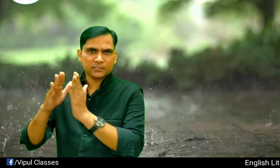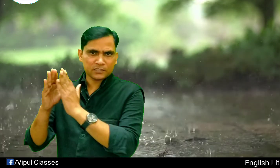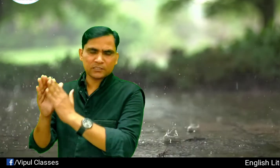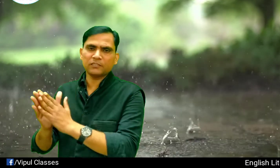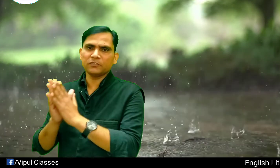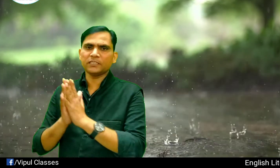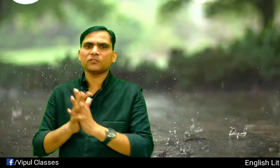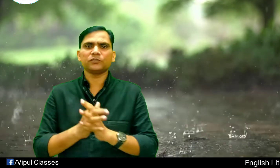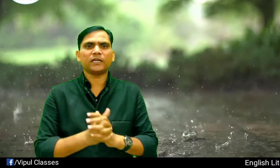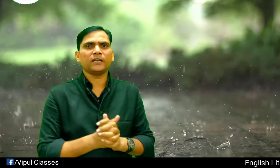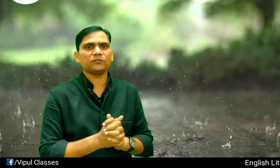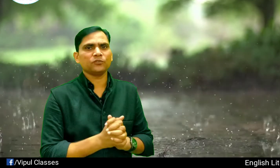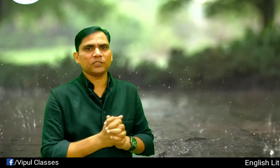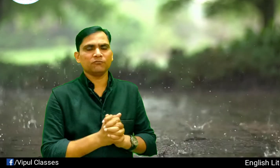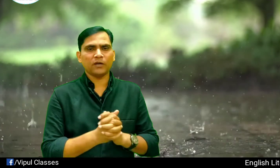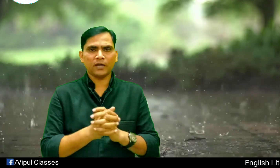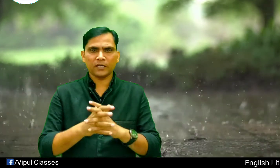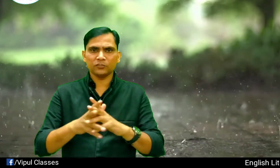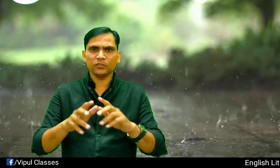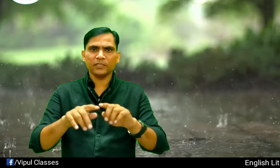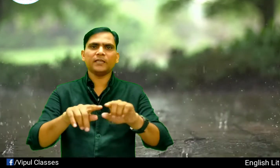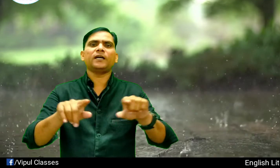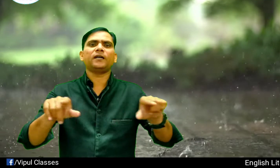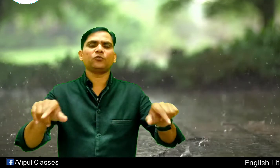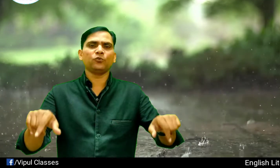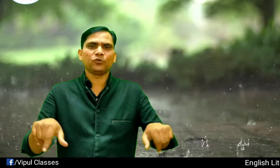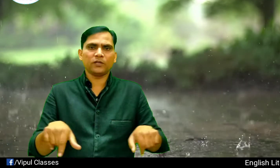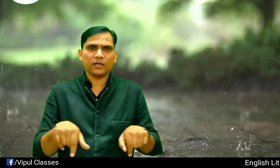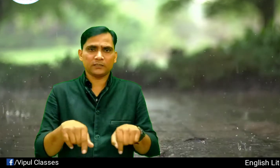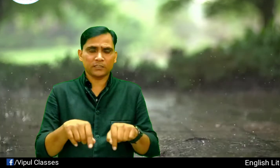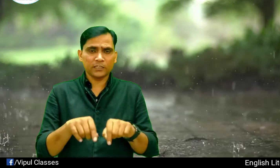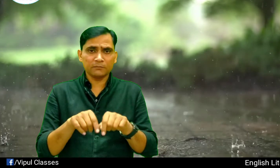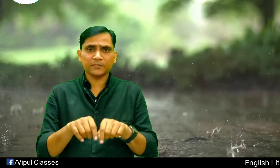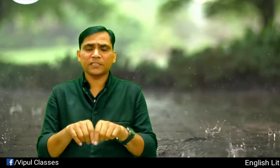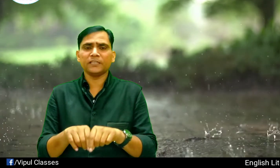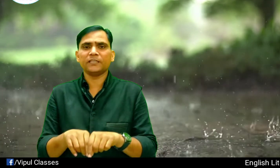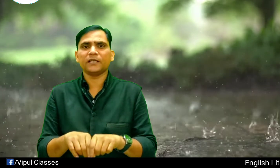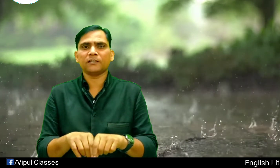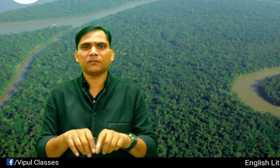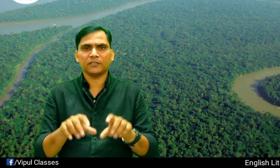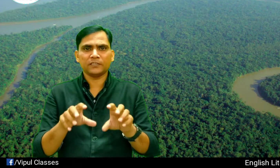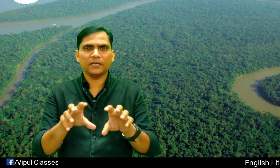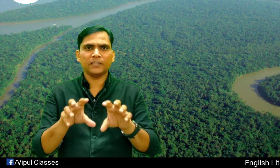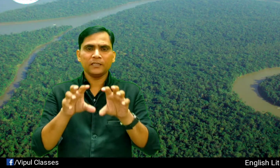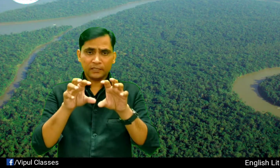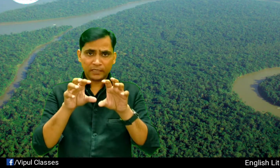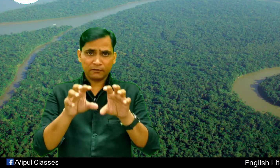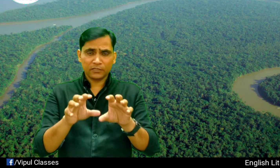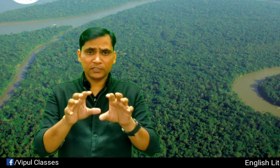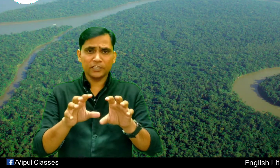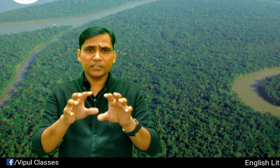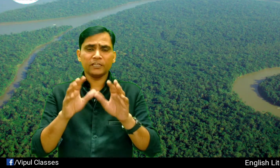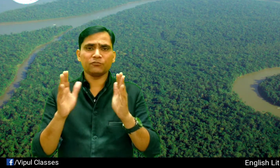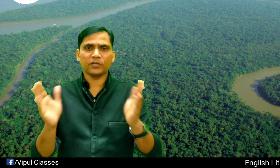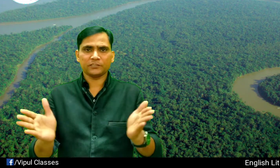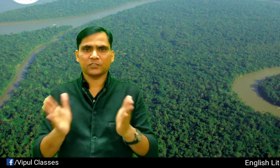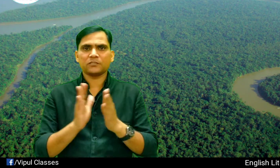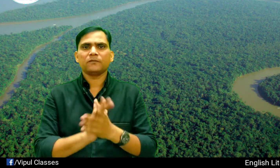की वजह से होता है क्योंकि वहँ का जो area है कूर्ख का 30% एरिया कवर करते हैं evergreen rainforests